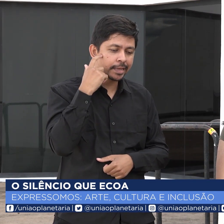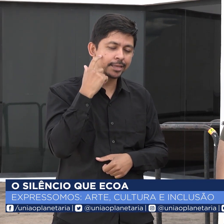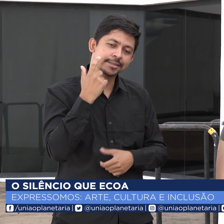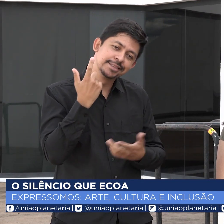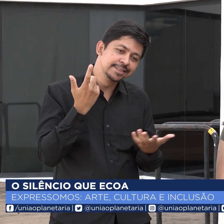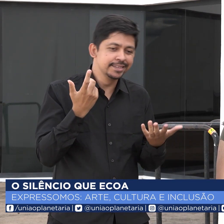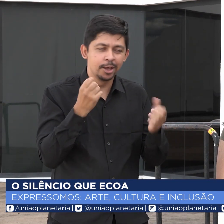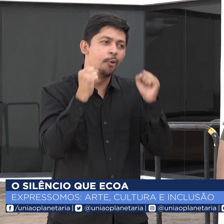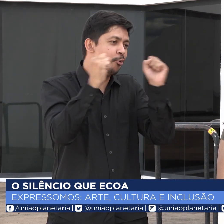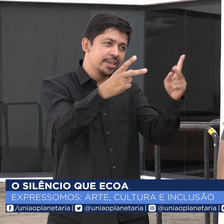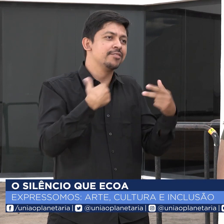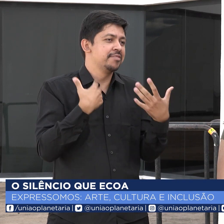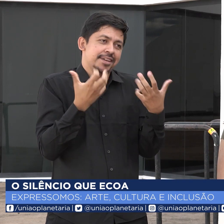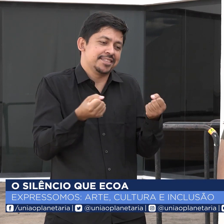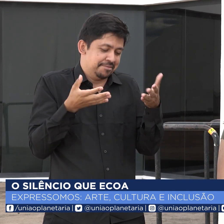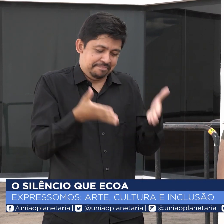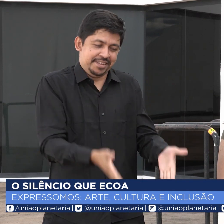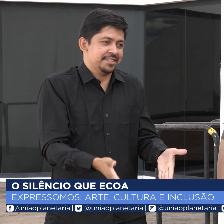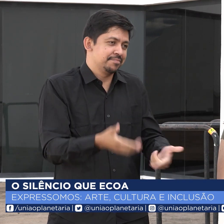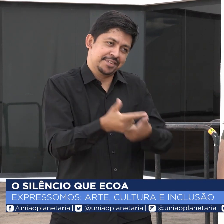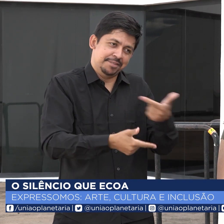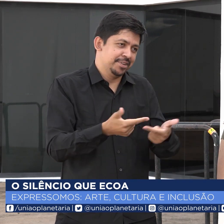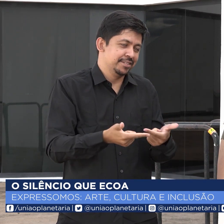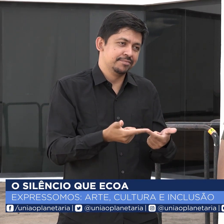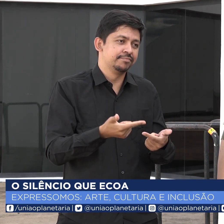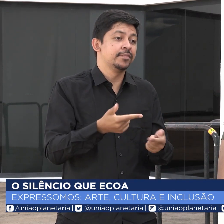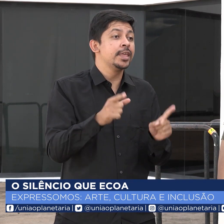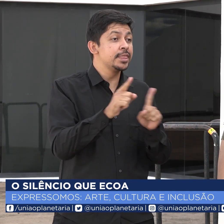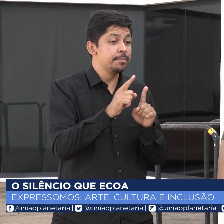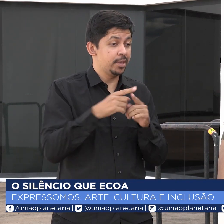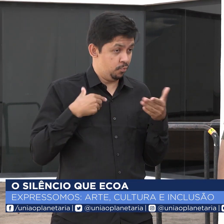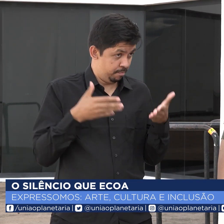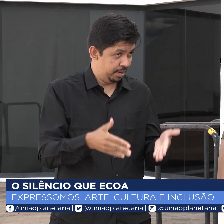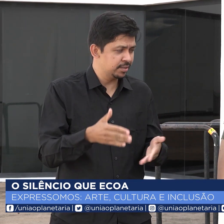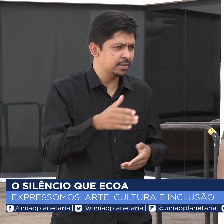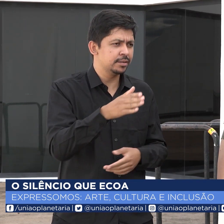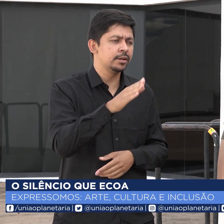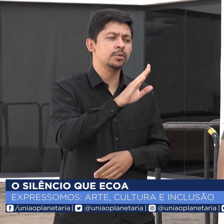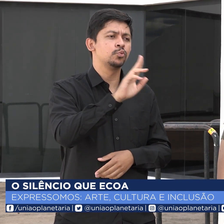palhaço, para fazer oficina de ator, eu adorei essa oportunidade.